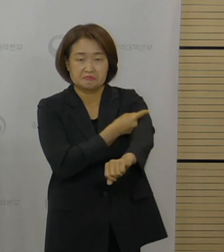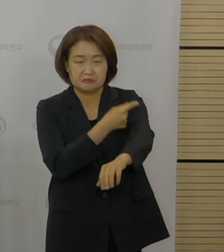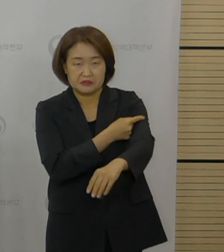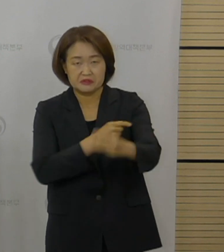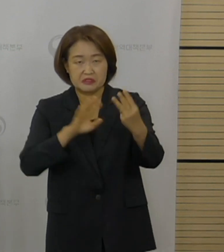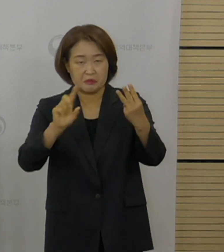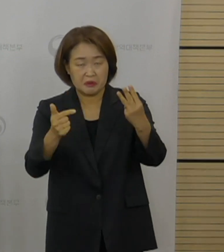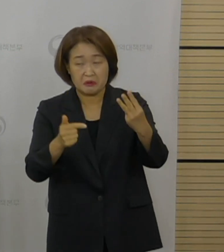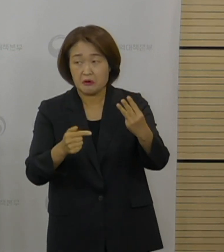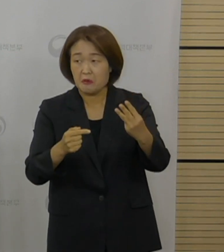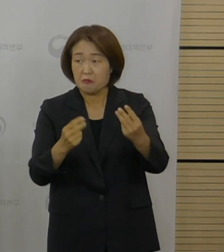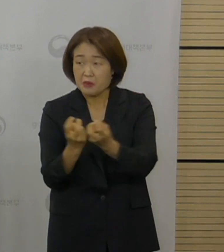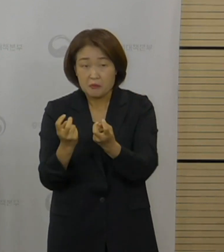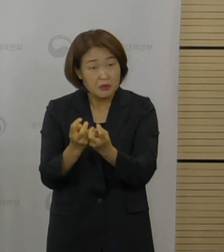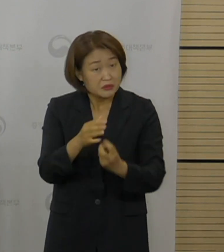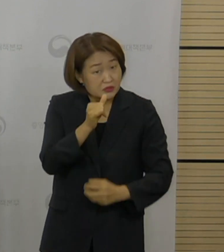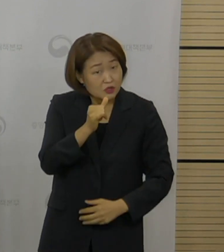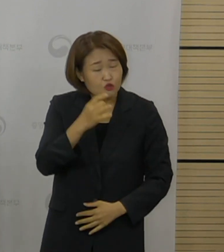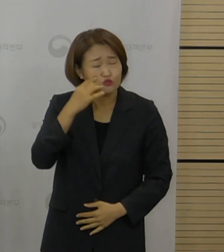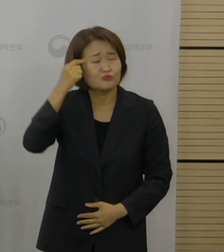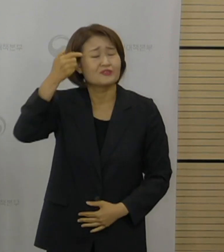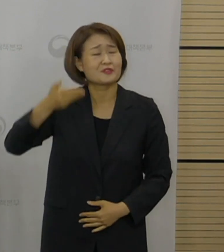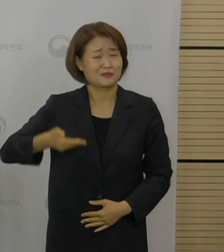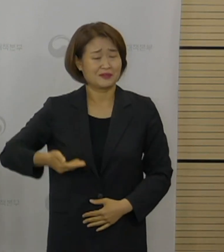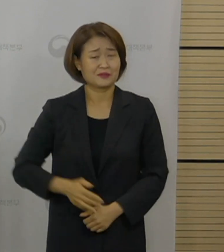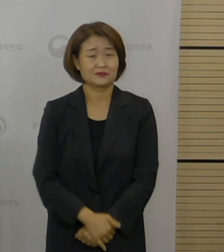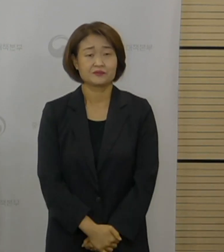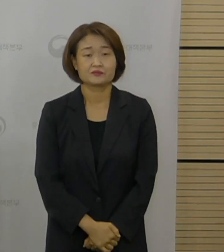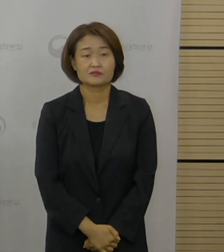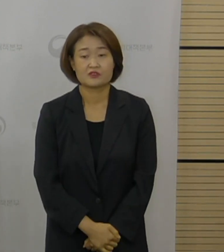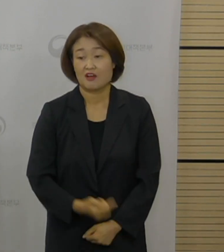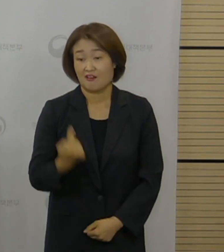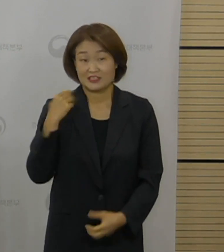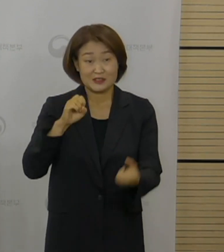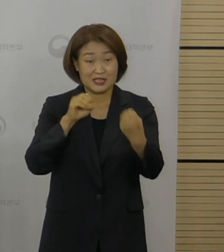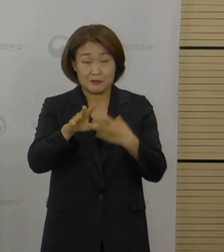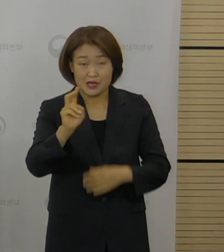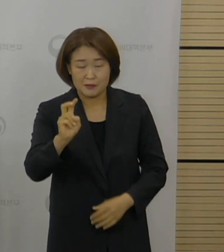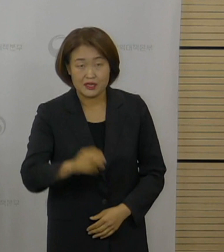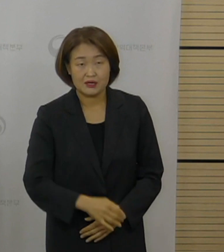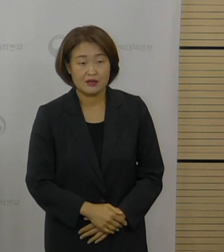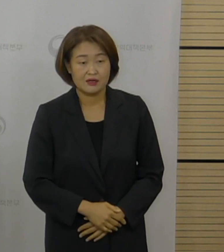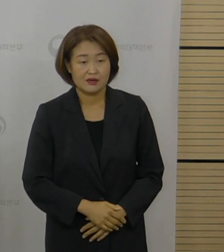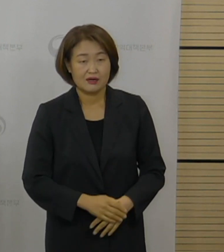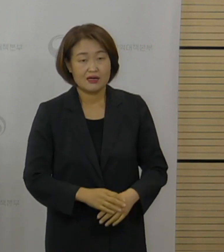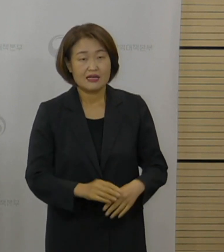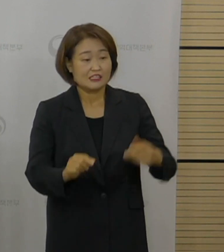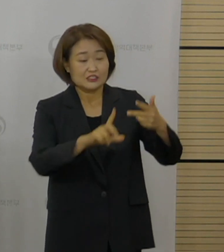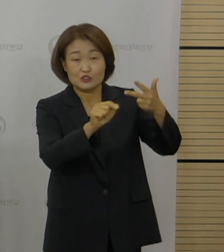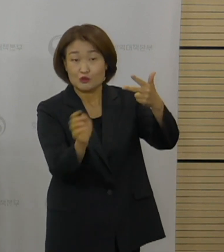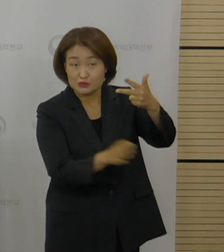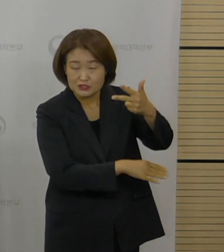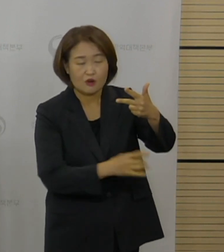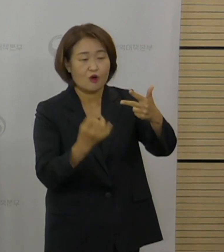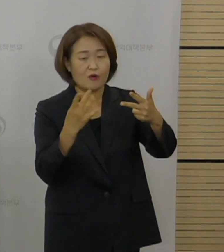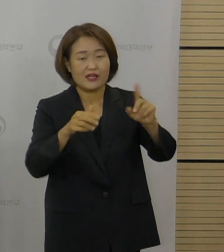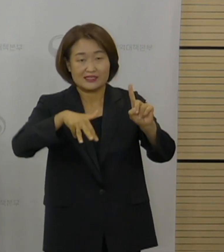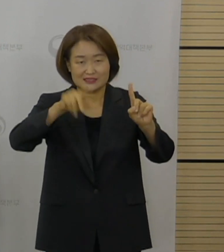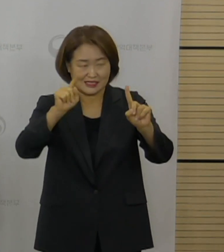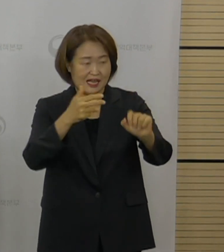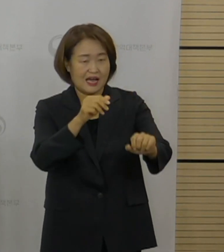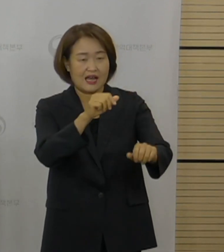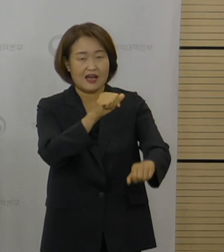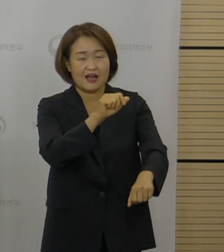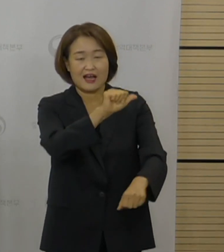어제도 브리핑 때 답변을 드렸듯이 일단 교차 접종은 7월부터 아스트라제네카 접종자에 대해서